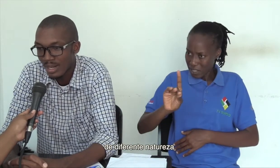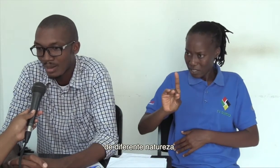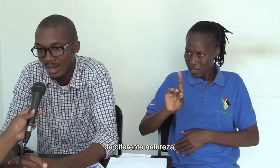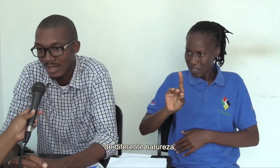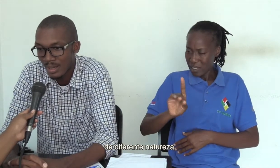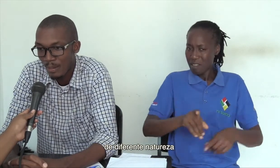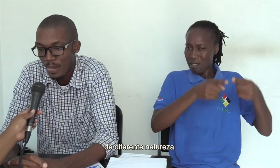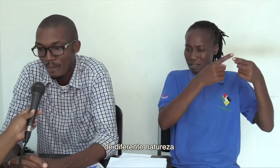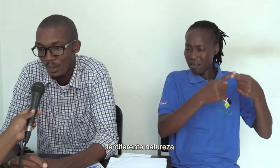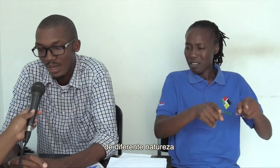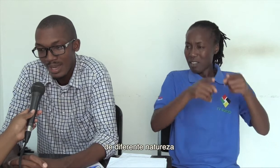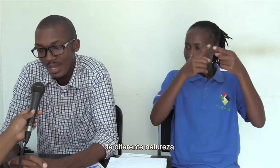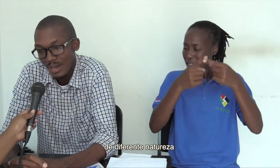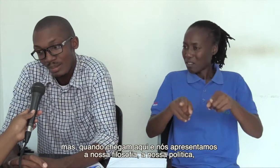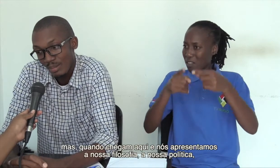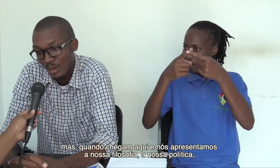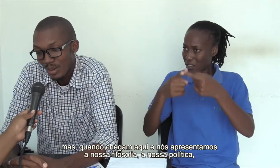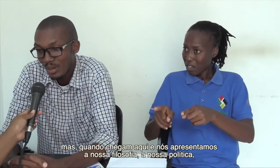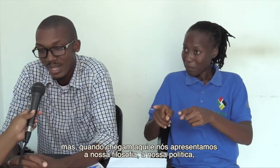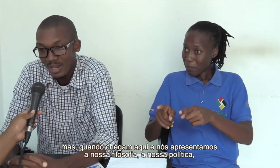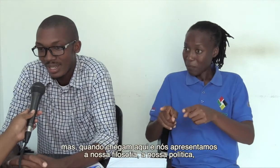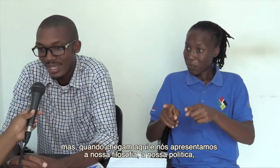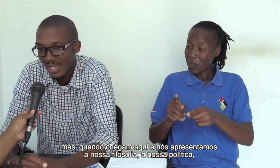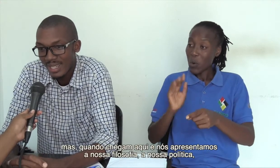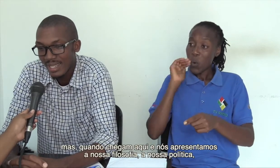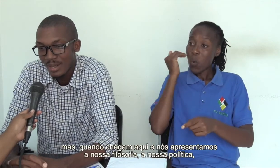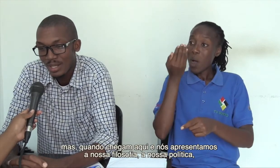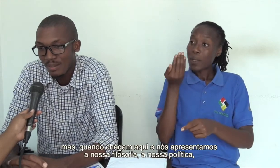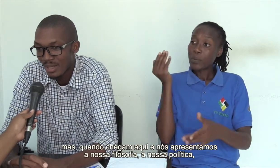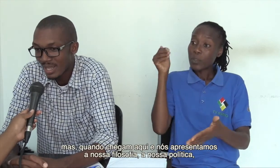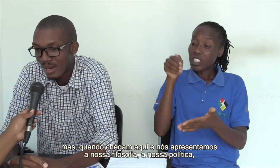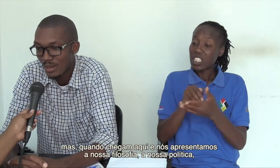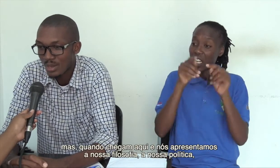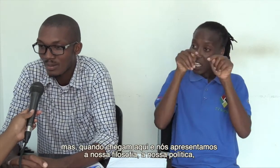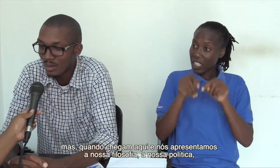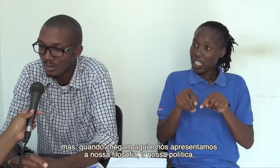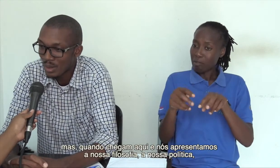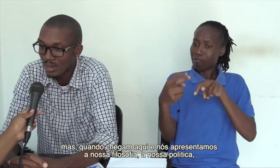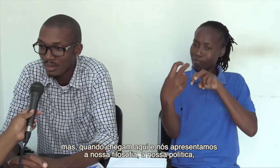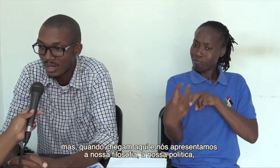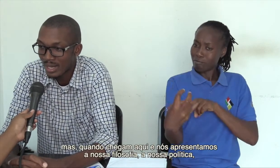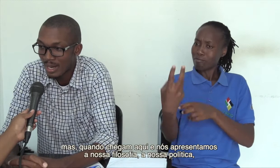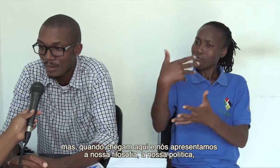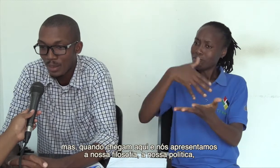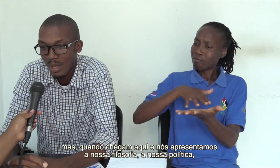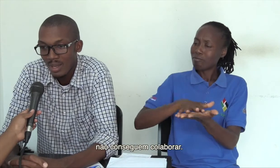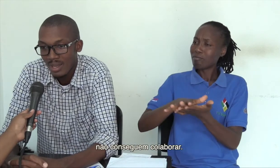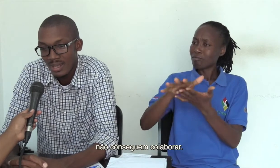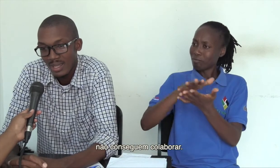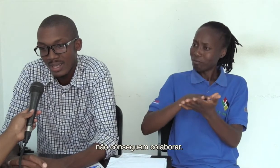natureza. e quando chegam aqui nós apresentamos a nossa filosofia, a nossa política e